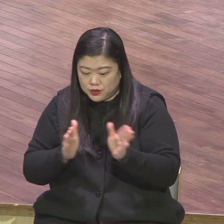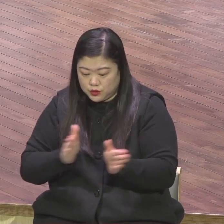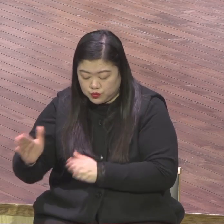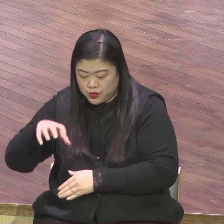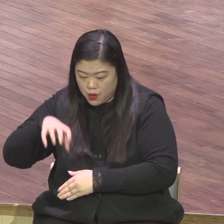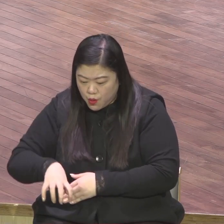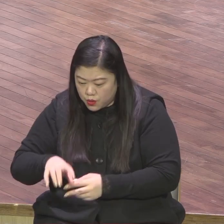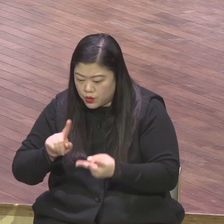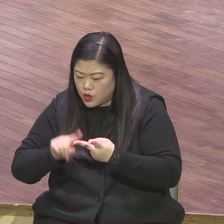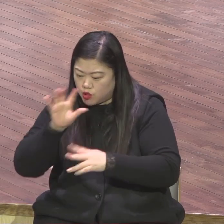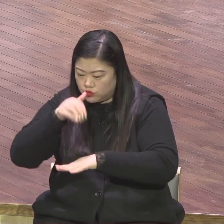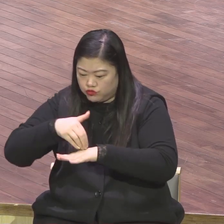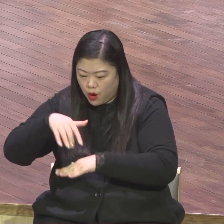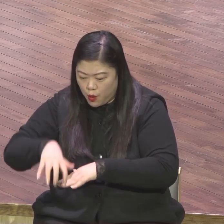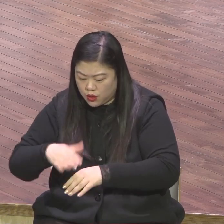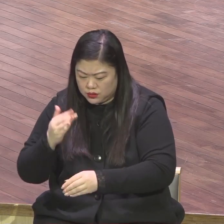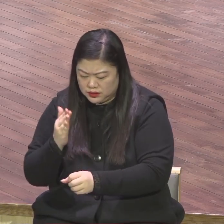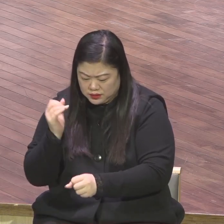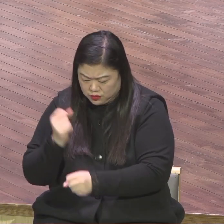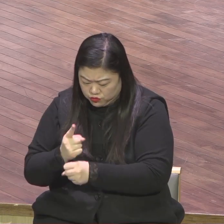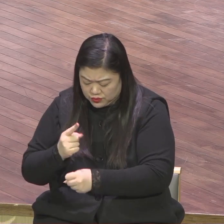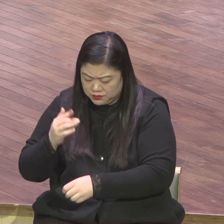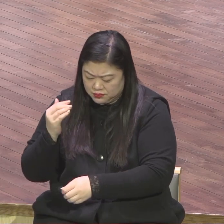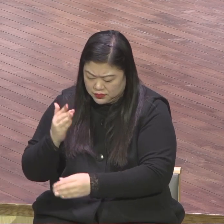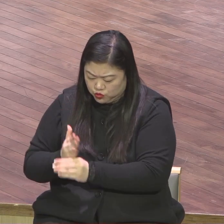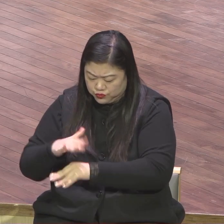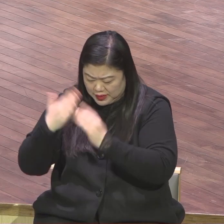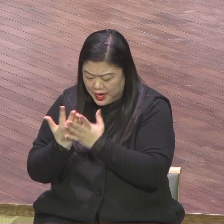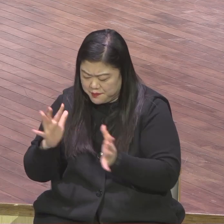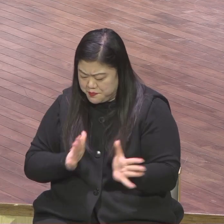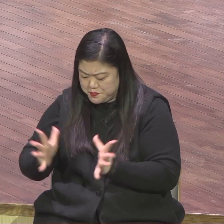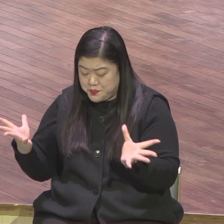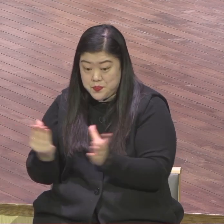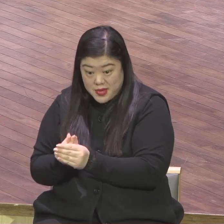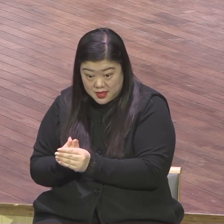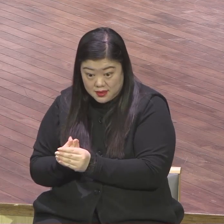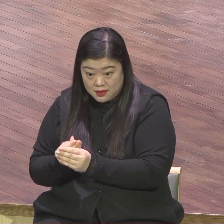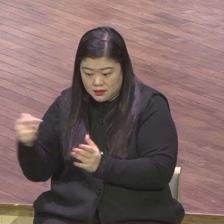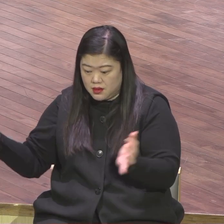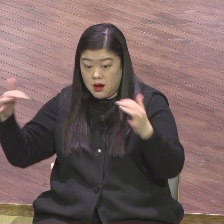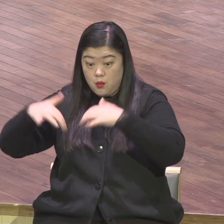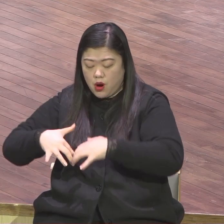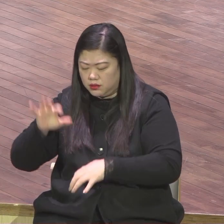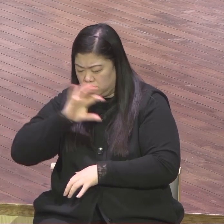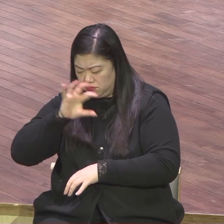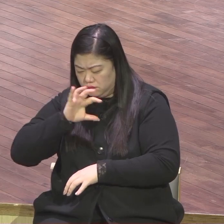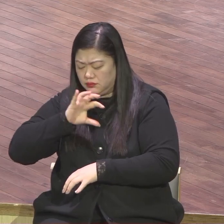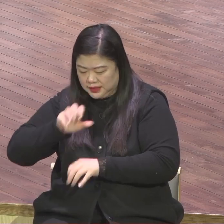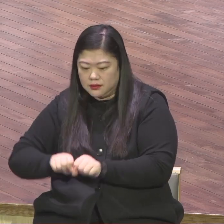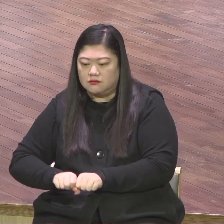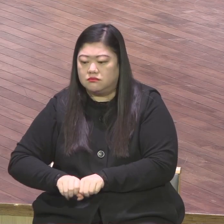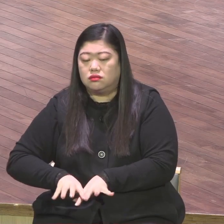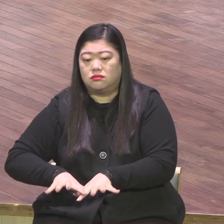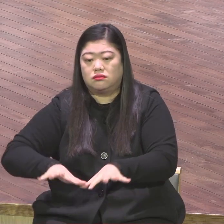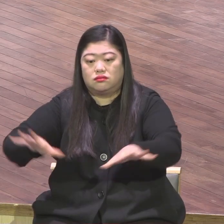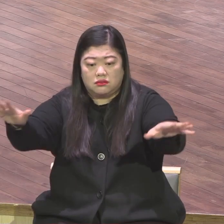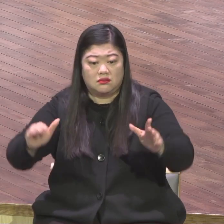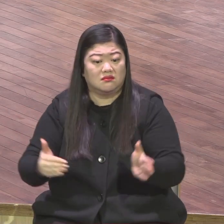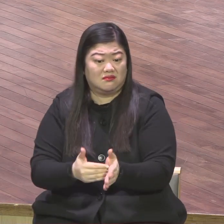최고 계획이고 하나님의 최고 소원인 237 나라 성교를 이제는 시작을